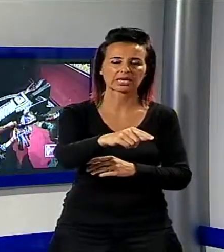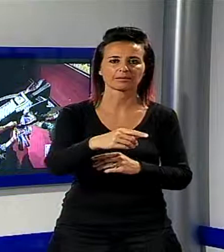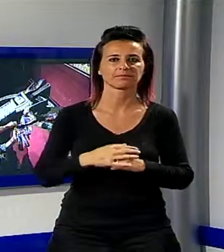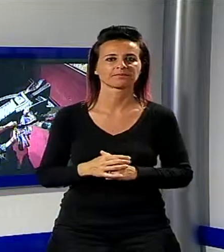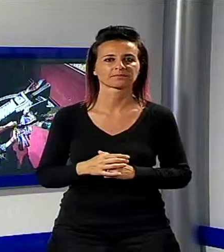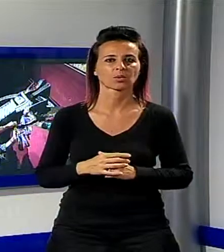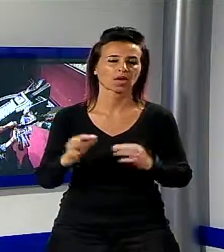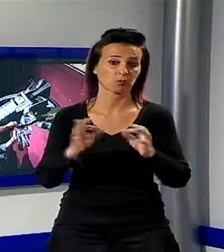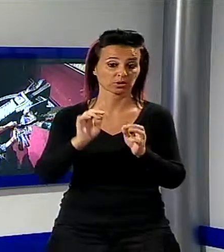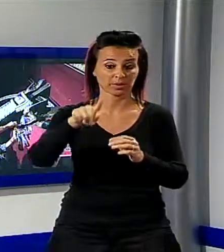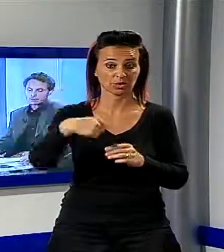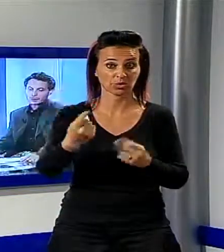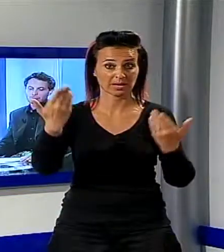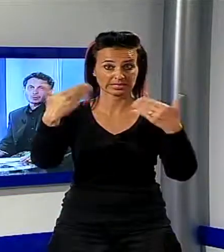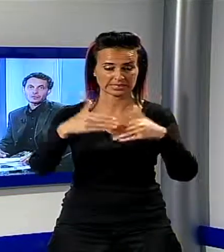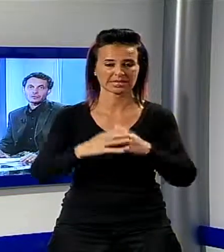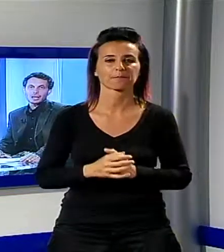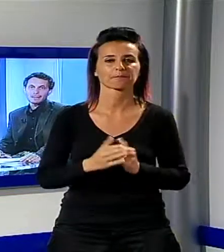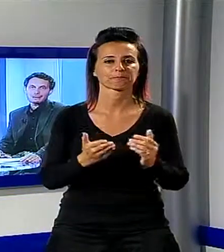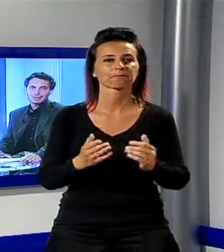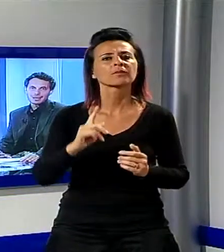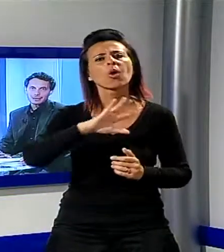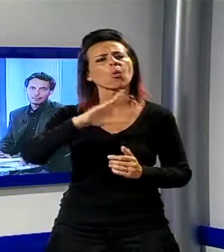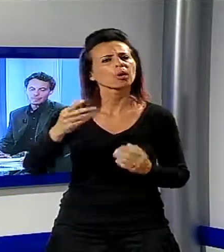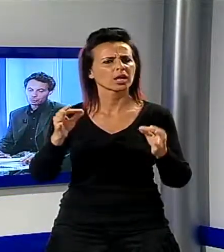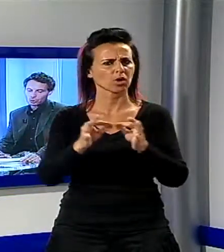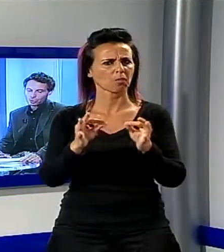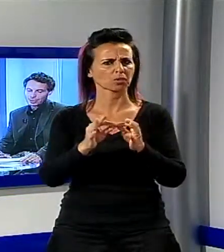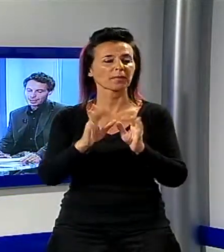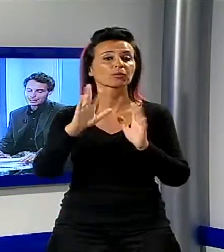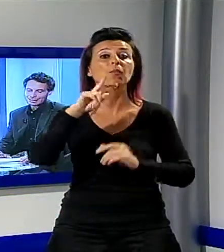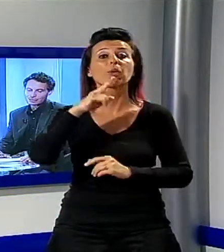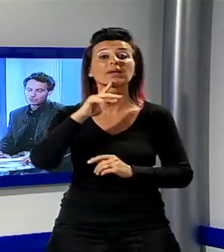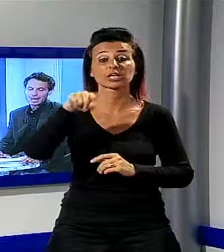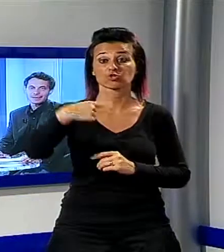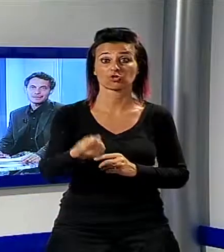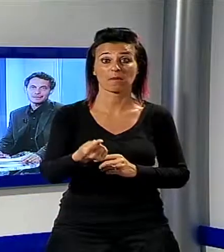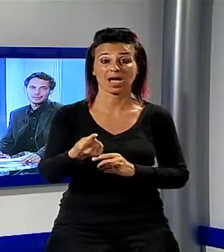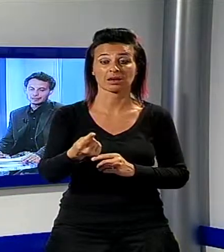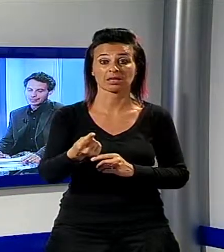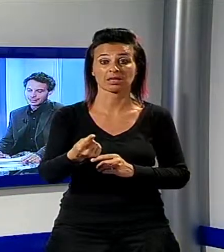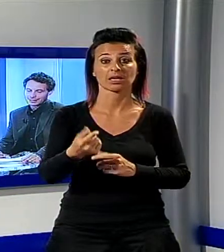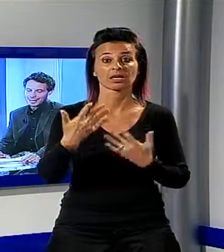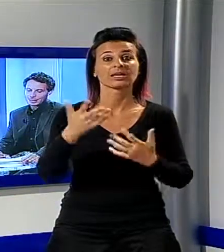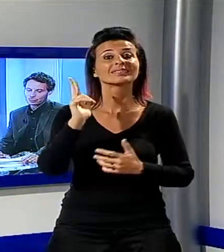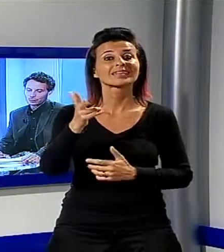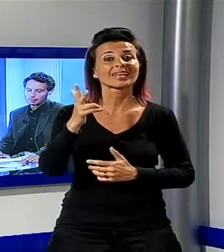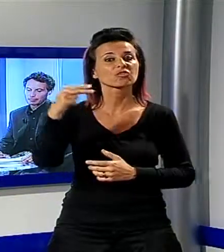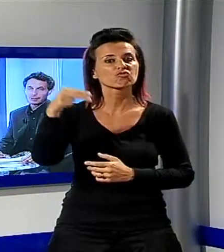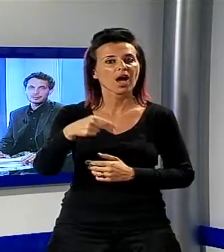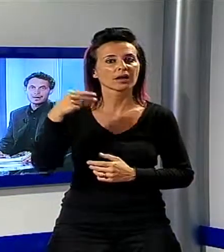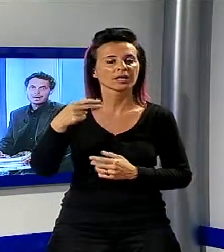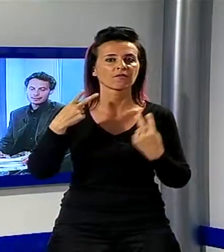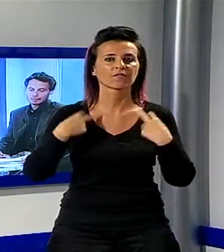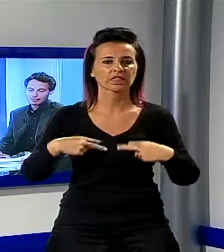TV c'è un altro appuntamento questo è un programma domani pomeriggio a Lucca 13 anni della vita e della carriera di un